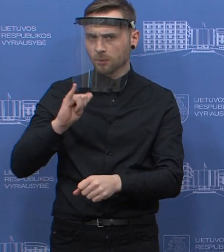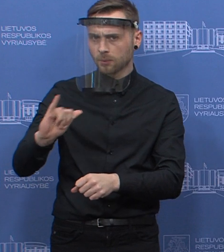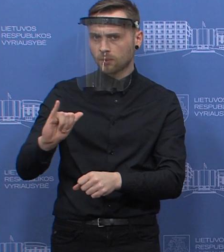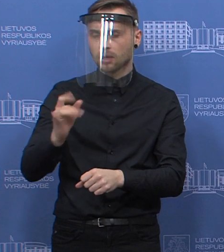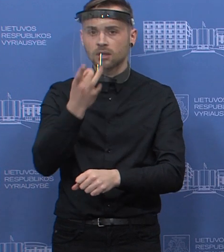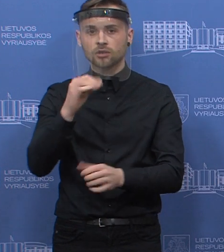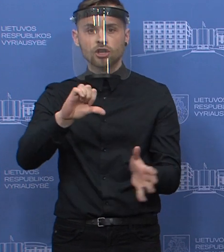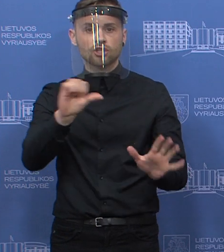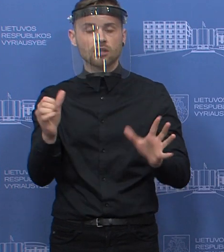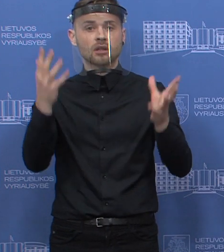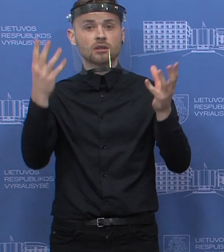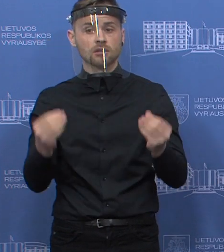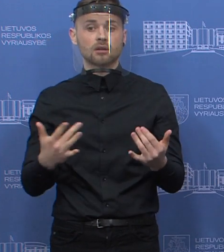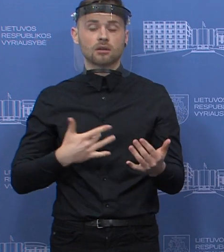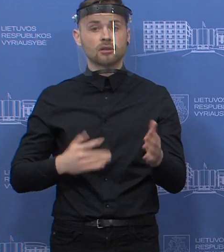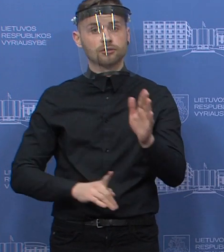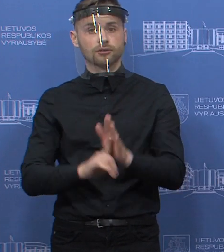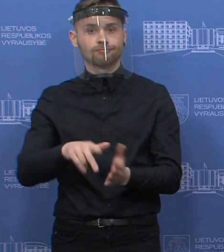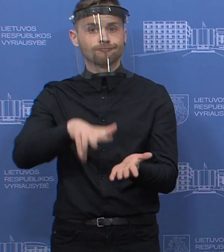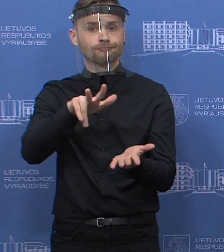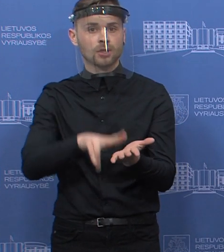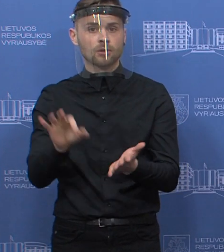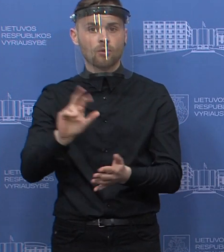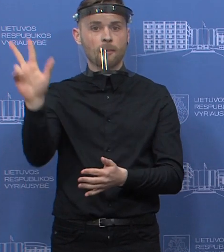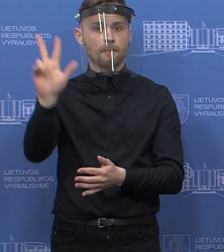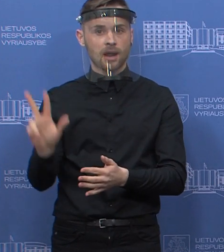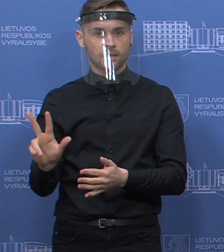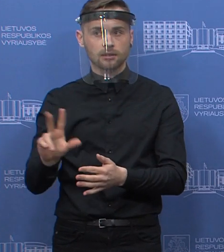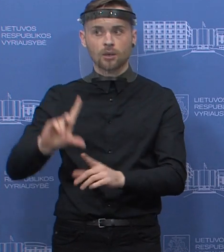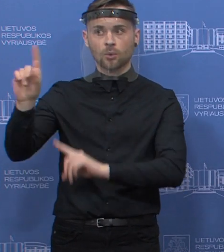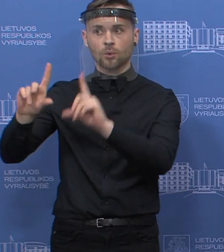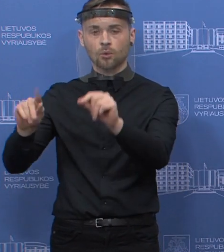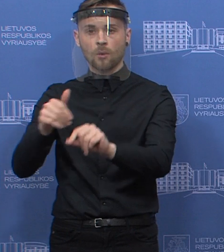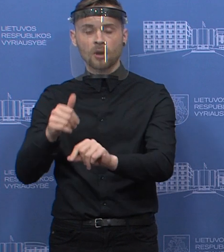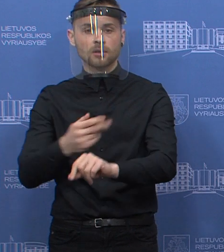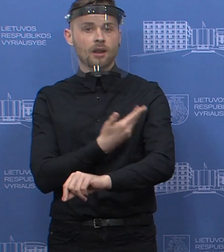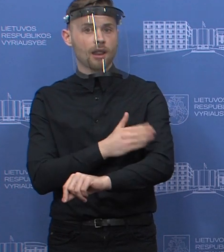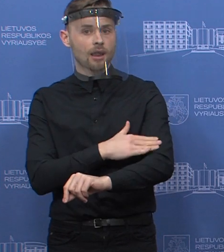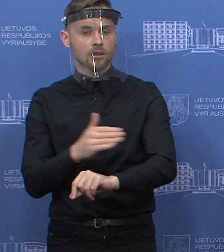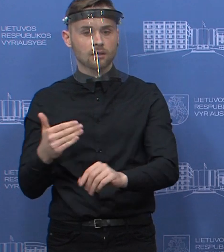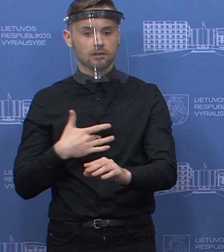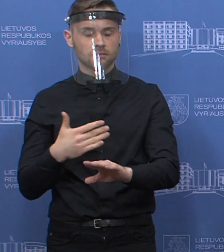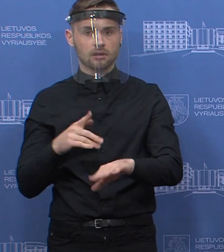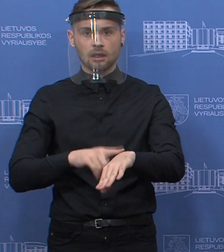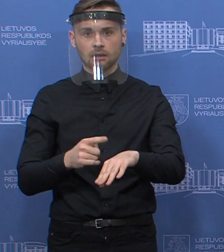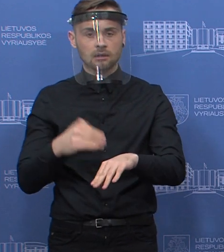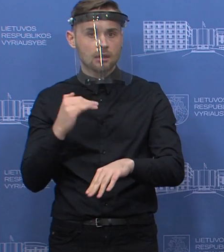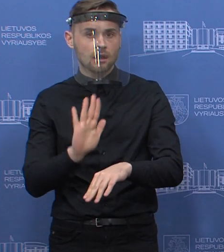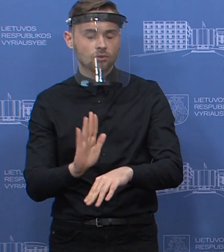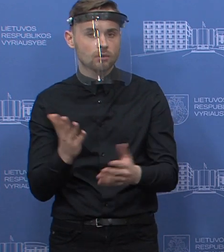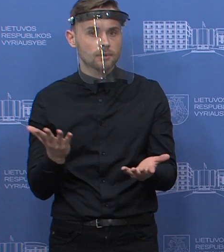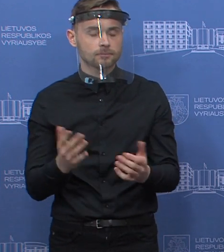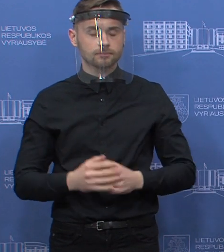kiek užės šešta, tik tai galėtų būti priimtas sprendimas dėl Baltijos valstybių, o dėl Lenkijos matyti dar vėliau. Na, kalbant apie